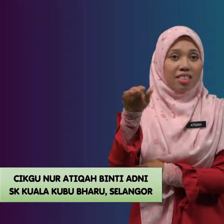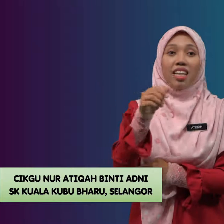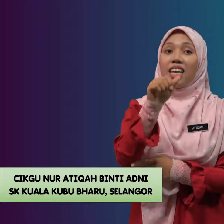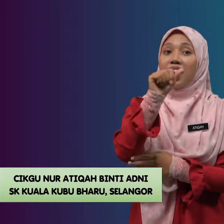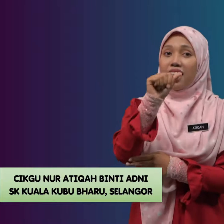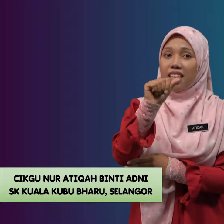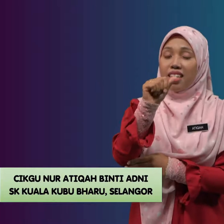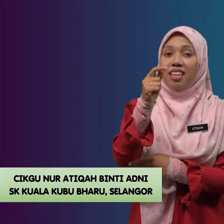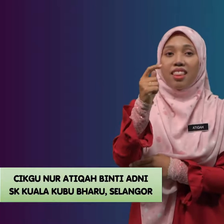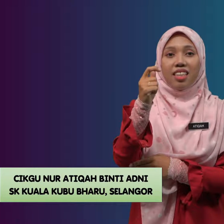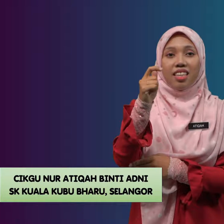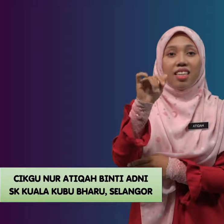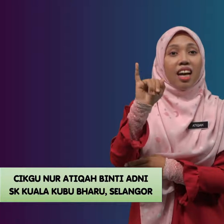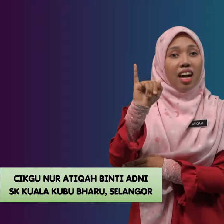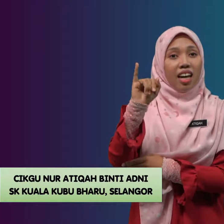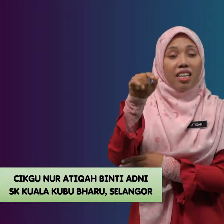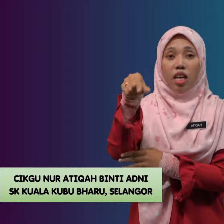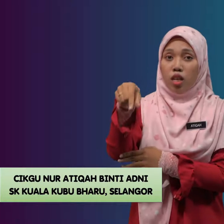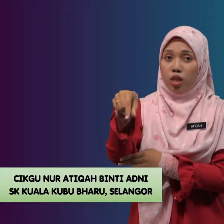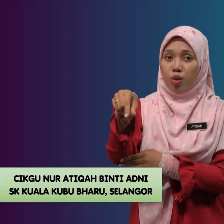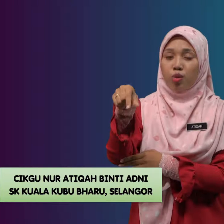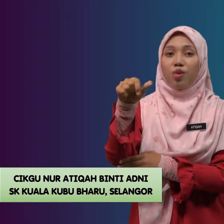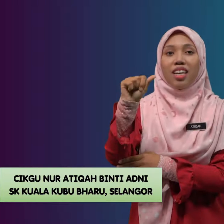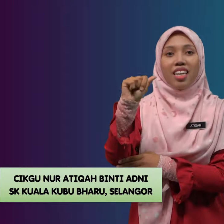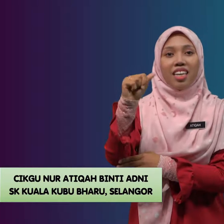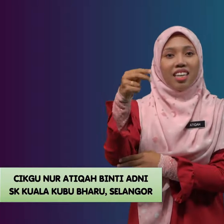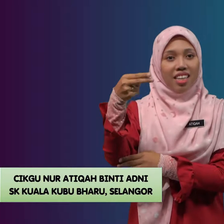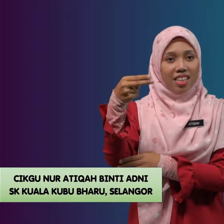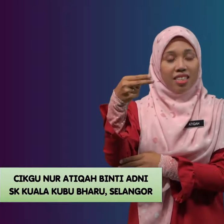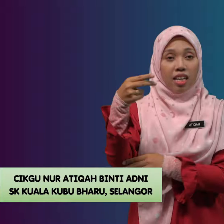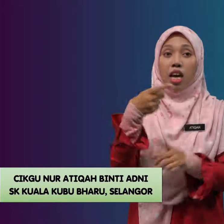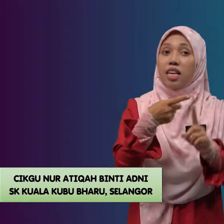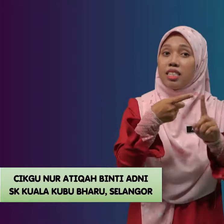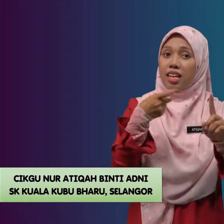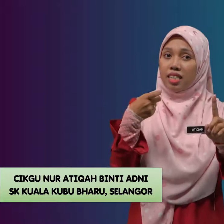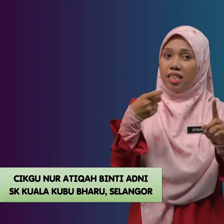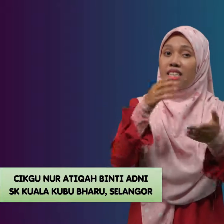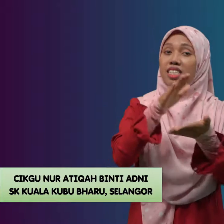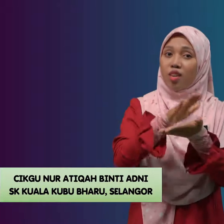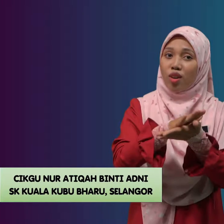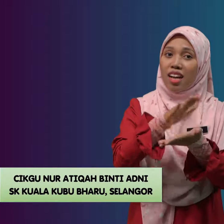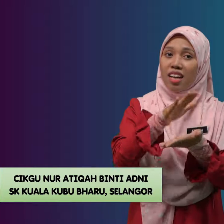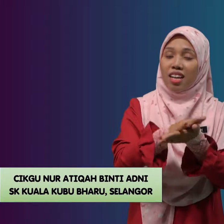ATIQAH dari Sekolah